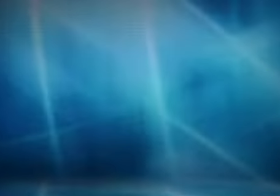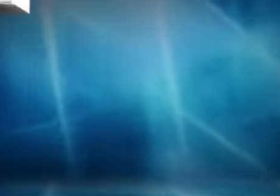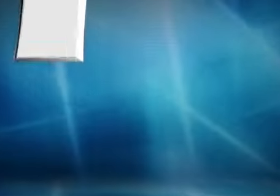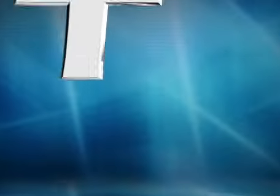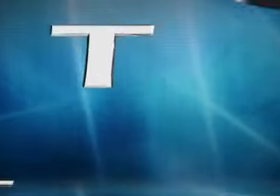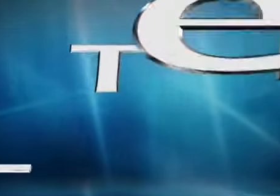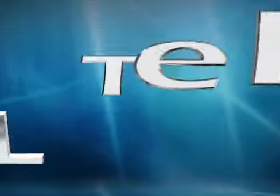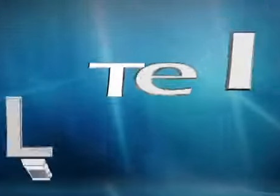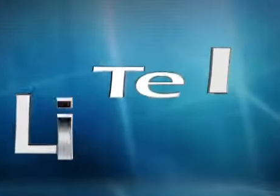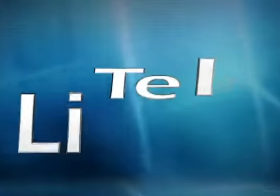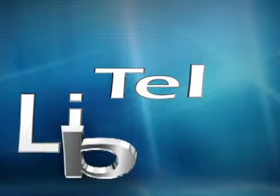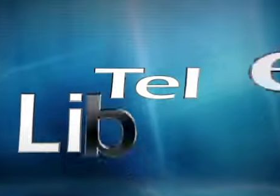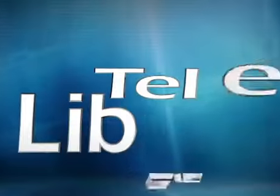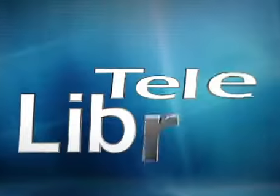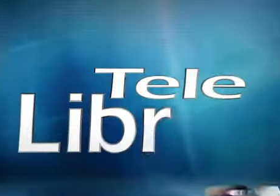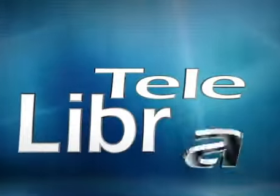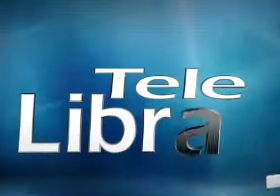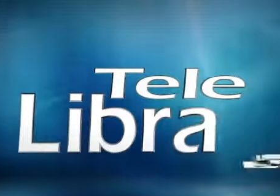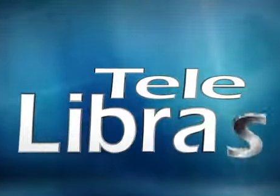que é importante.